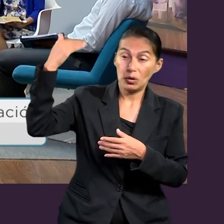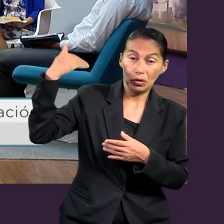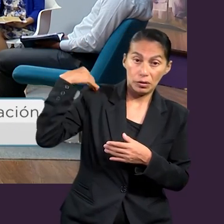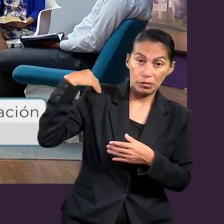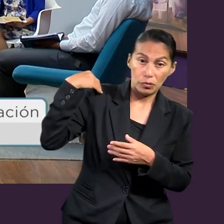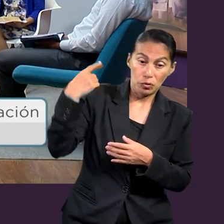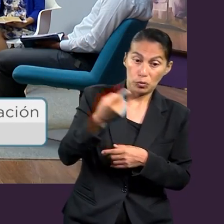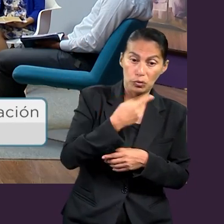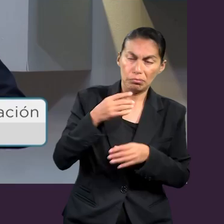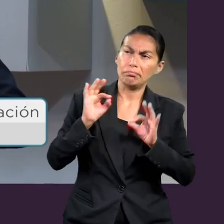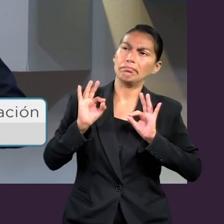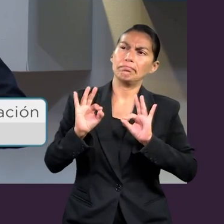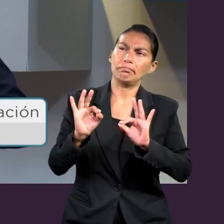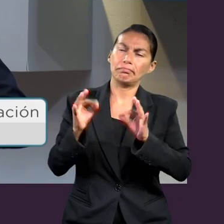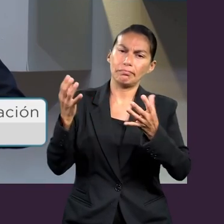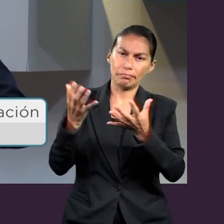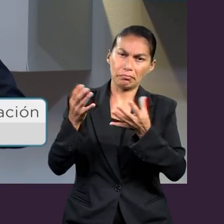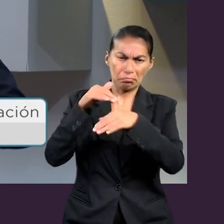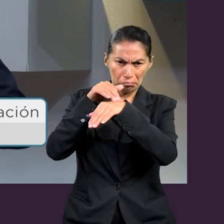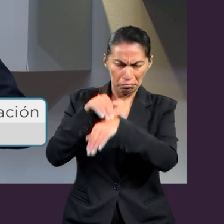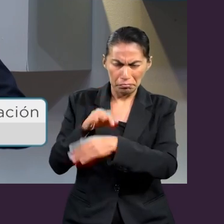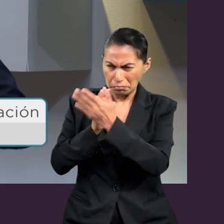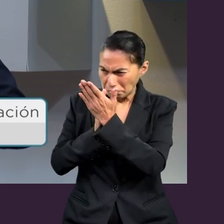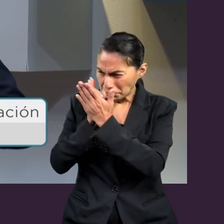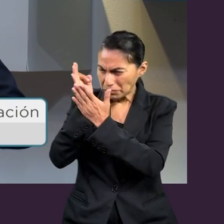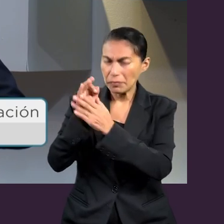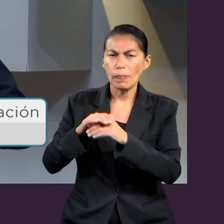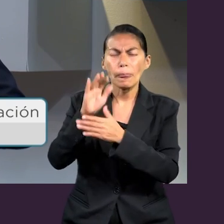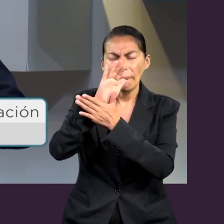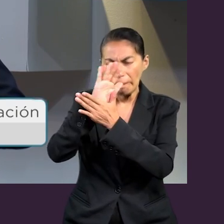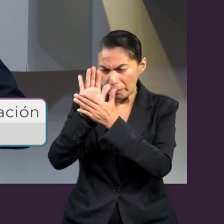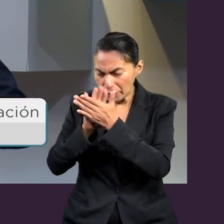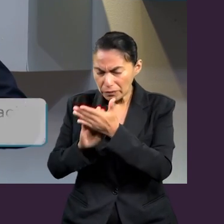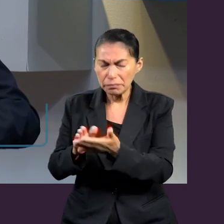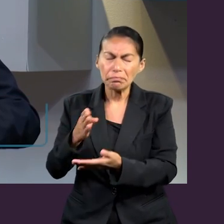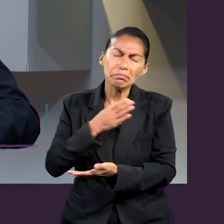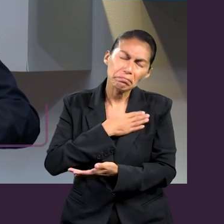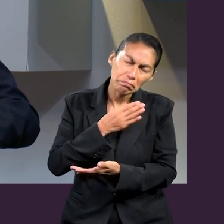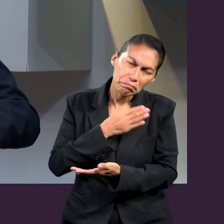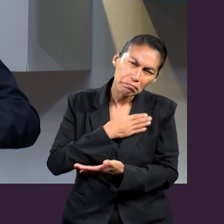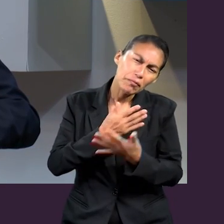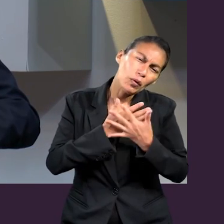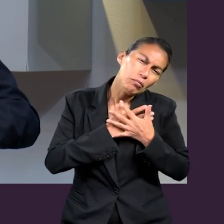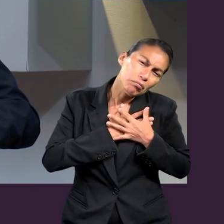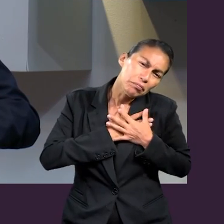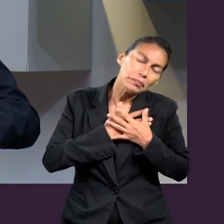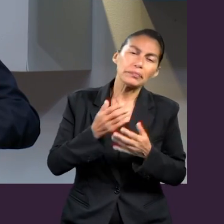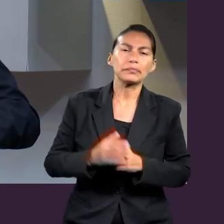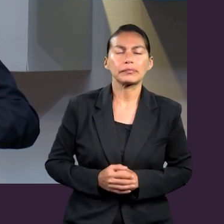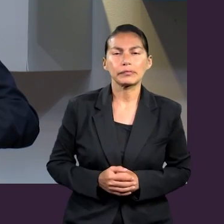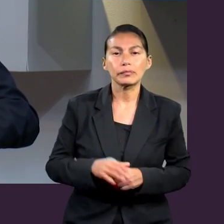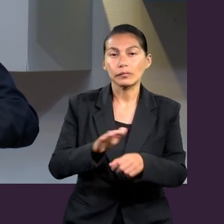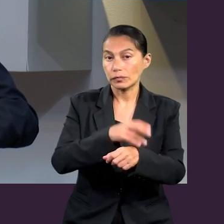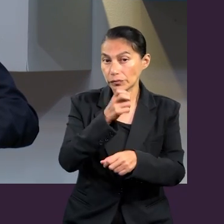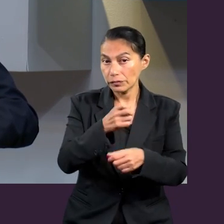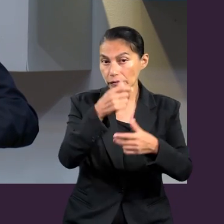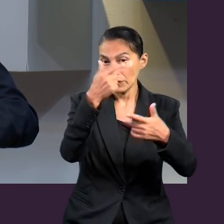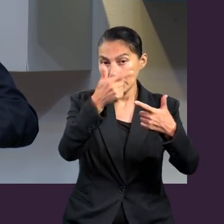vocación del que nos llamó, que es Cristo Jesús, con humildad, con mansedumbre. Y entonces, por eso utiliza